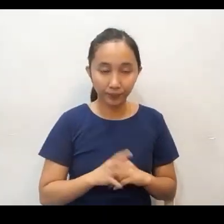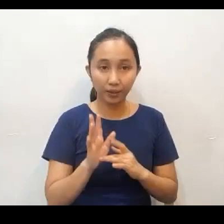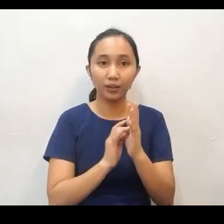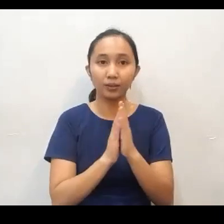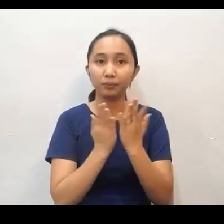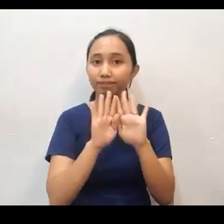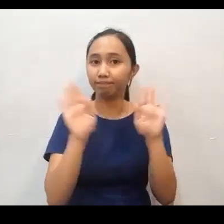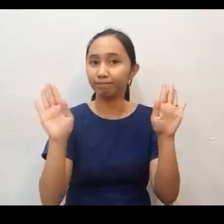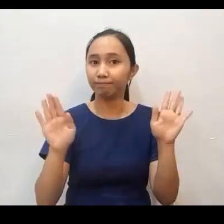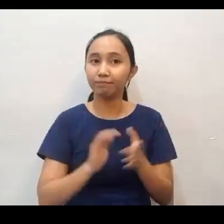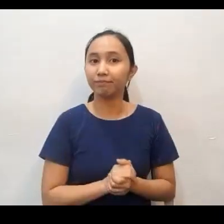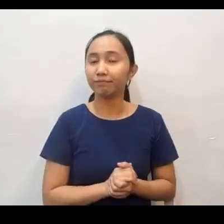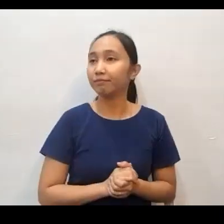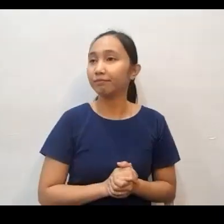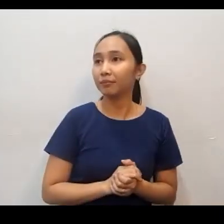versikulo 8.